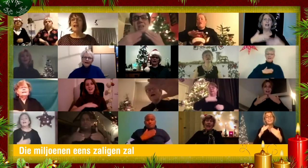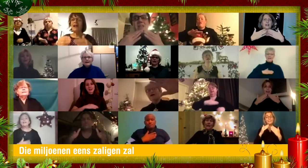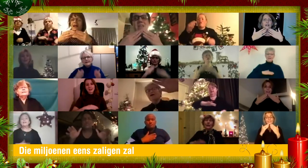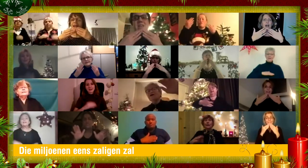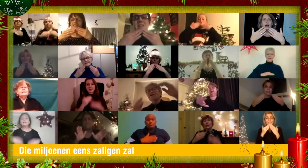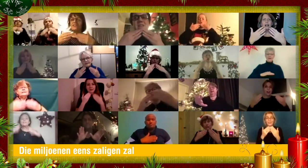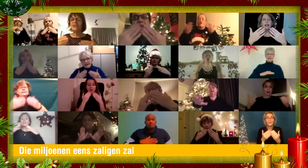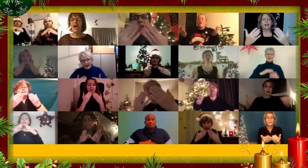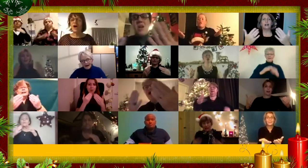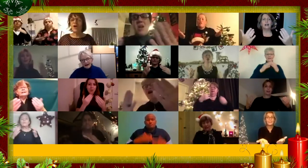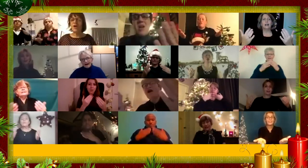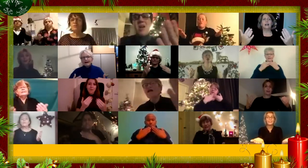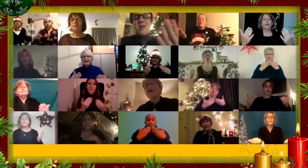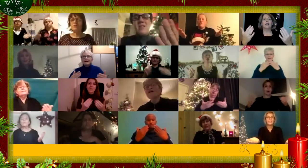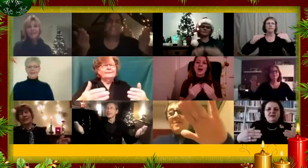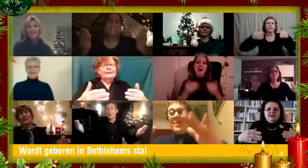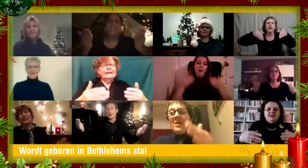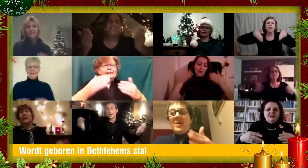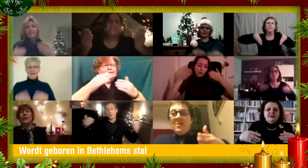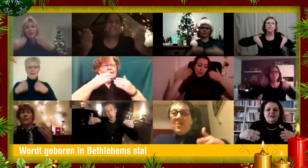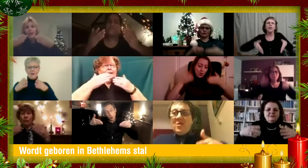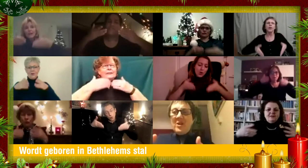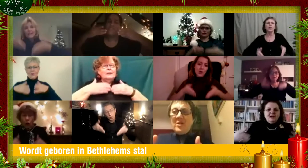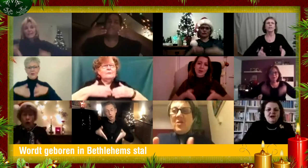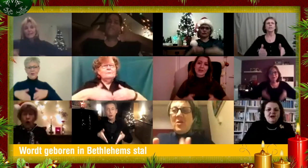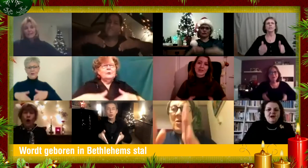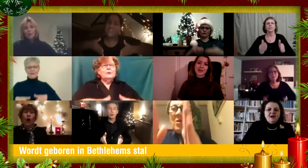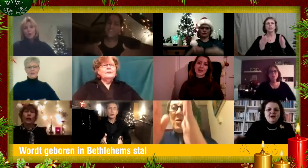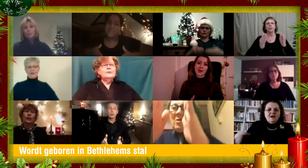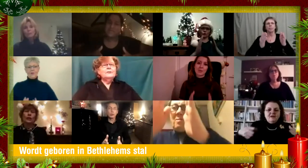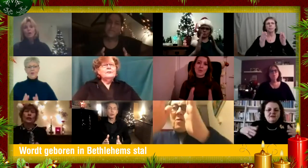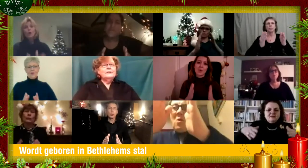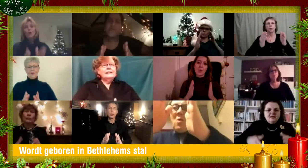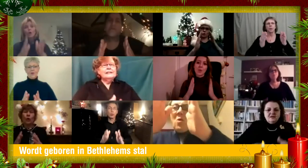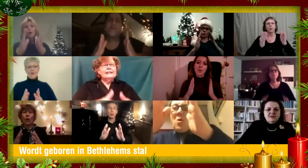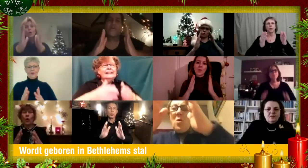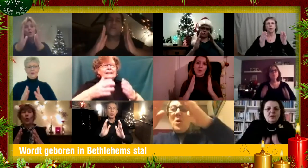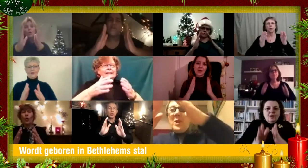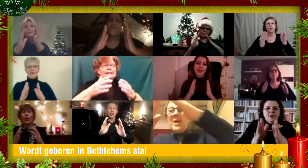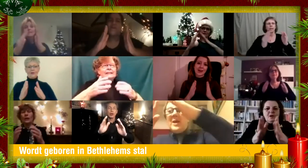zal, wordt geboren in